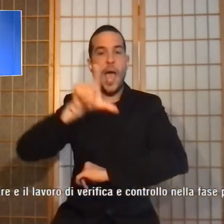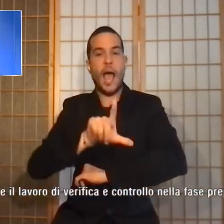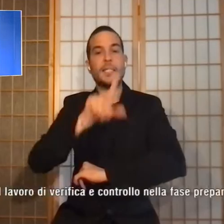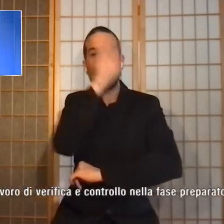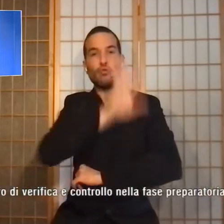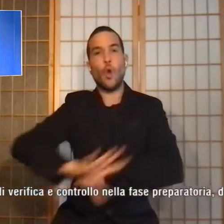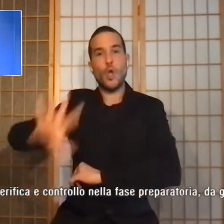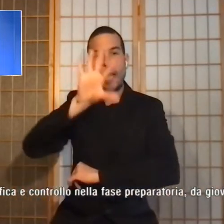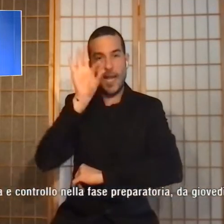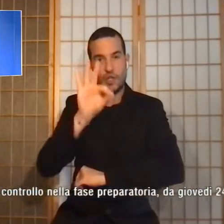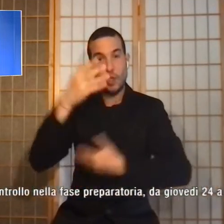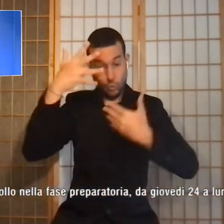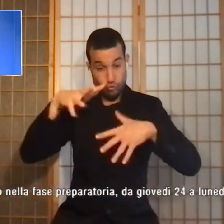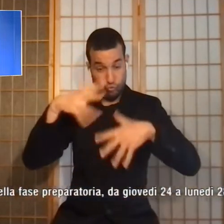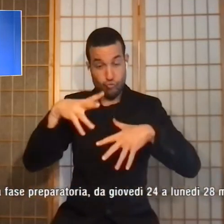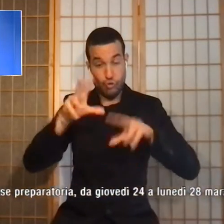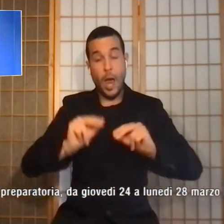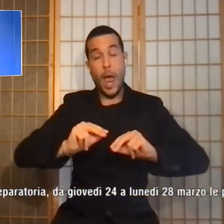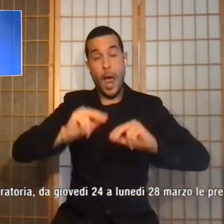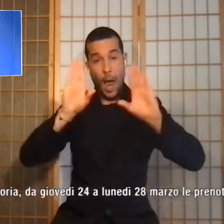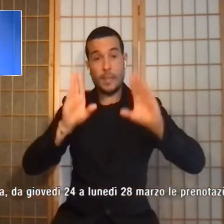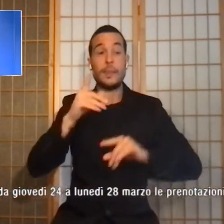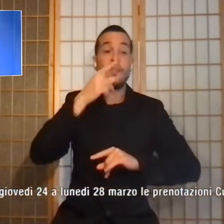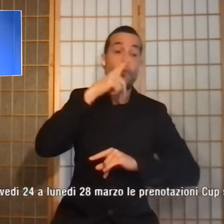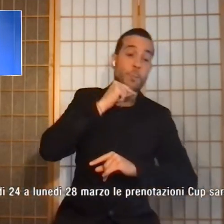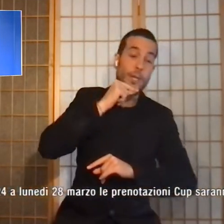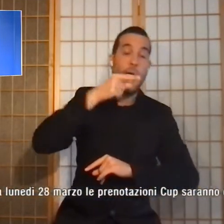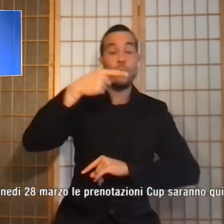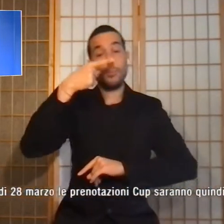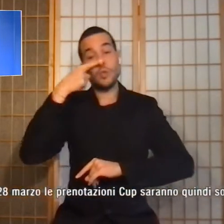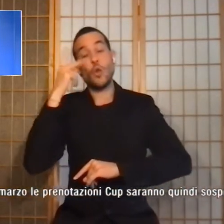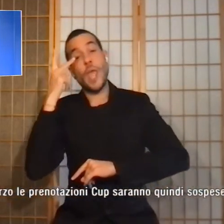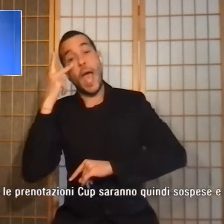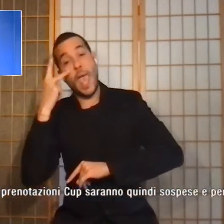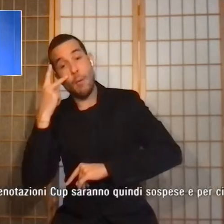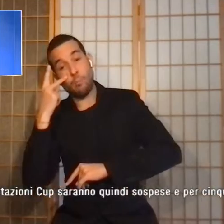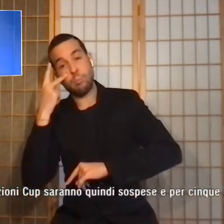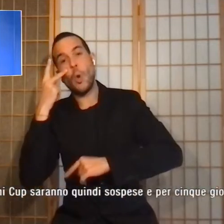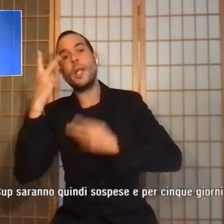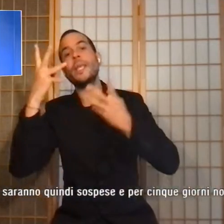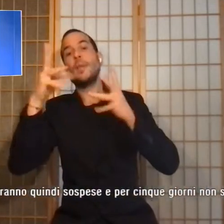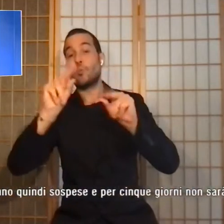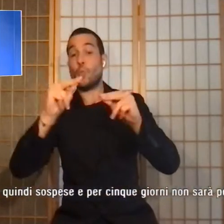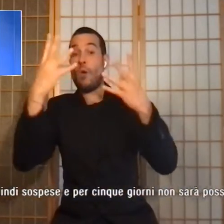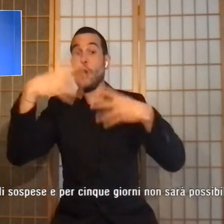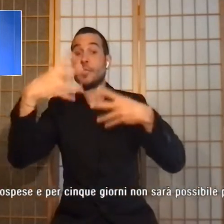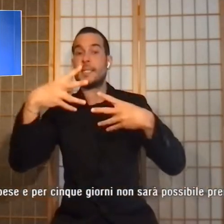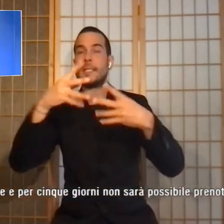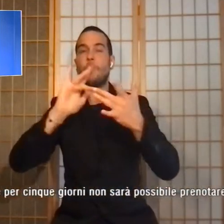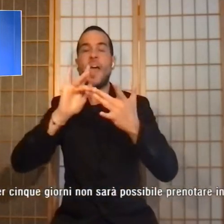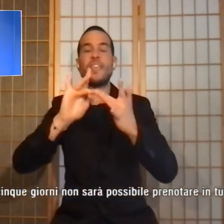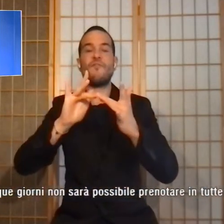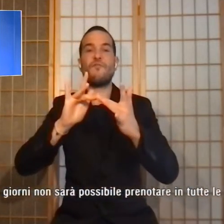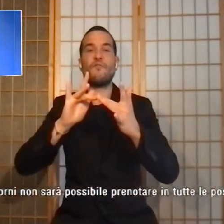attivo a Prato, Pistoia ed Empoli, il nuovo sistema informatizzato e